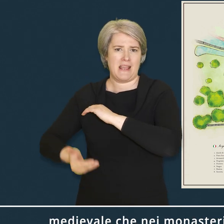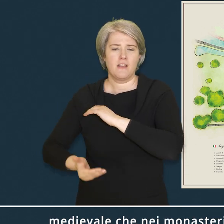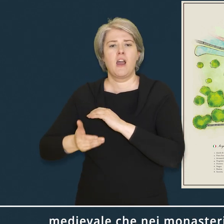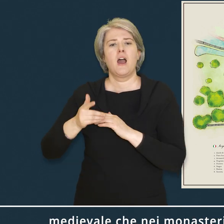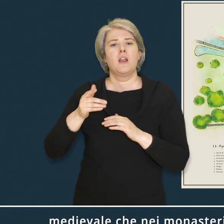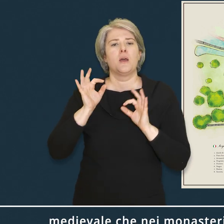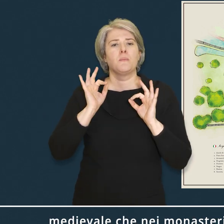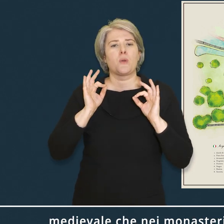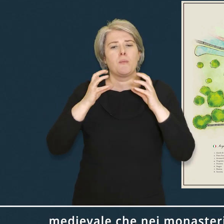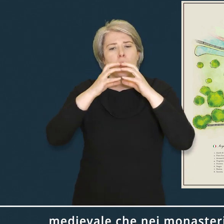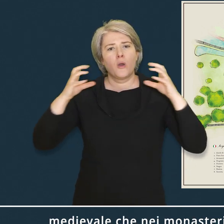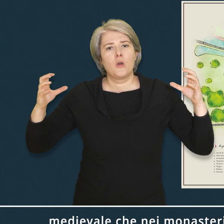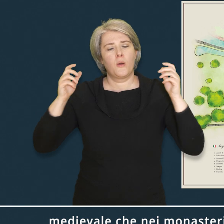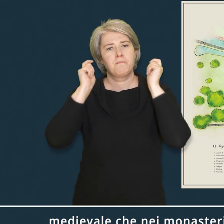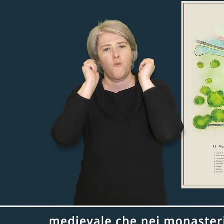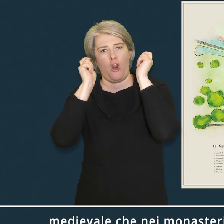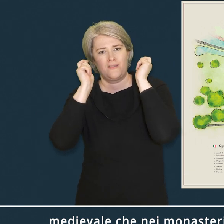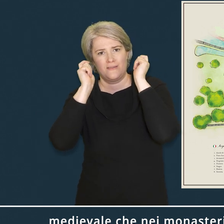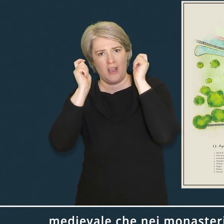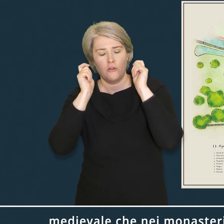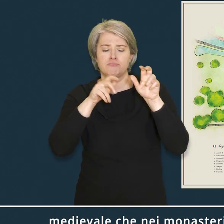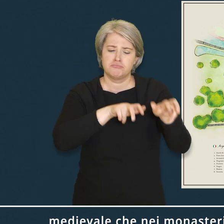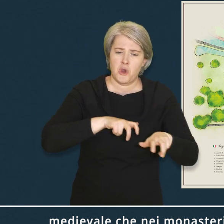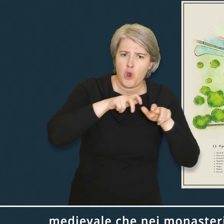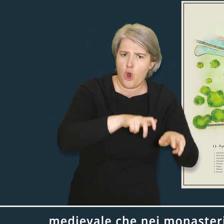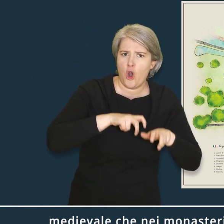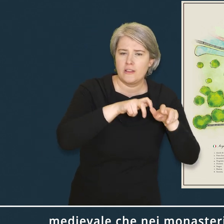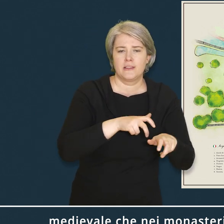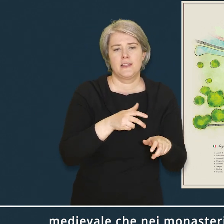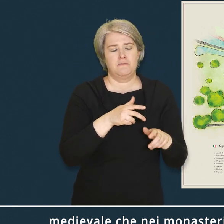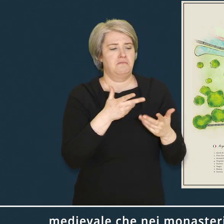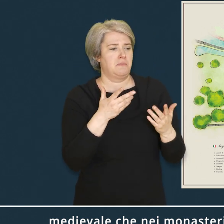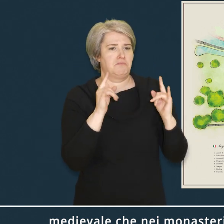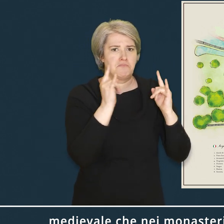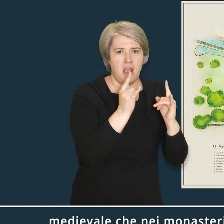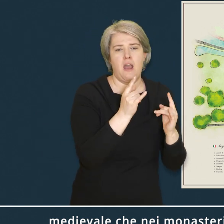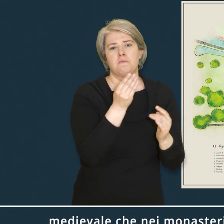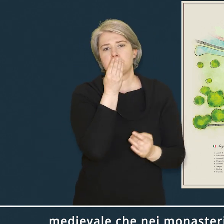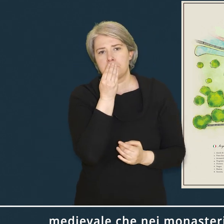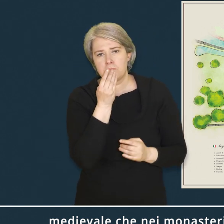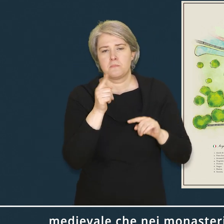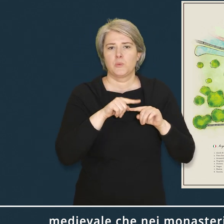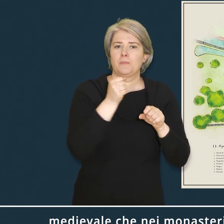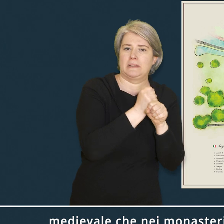monasteri era utilizzato per la coltivazione di piante alimentari e medicinali.